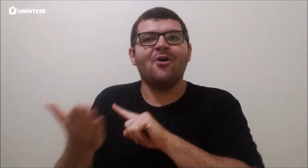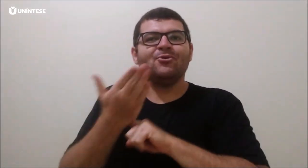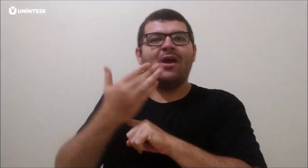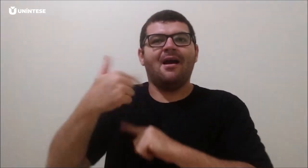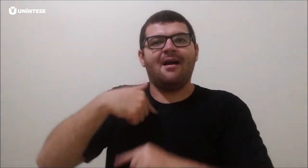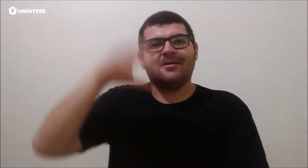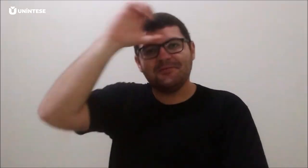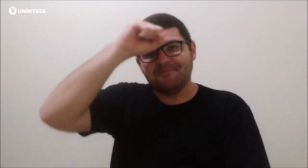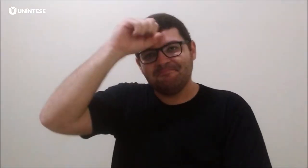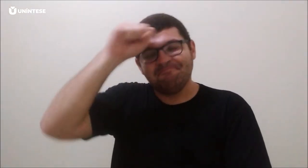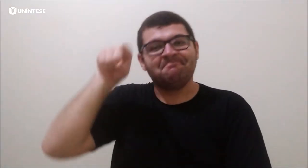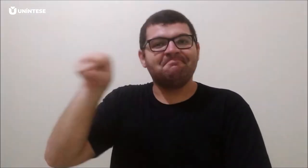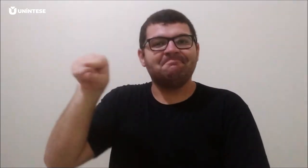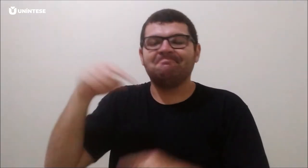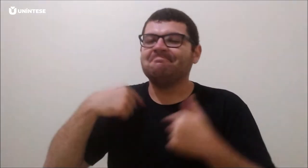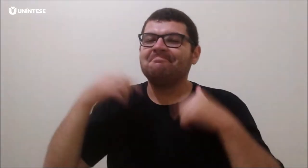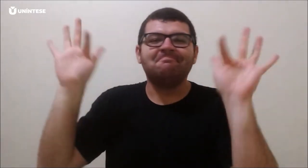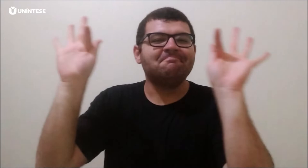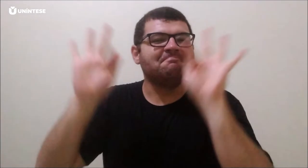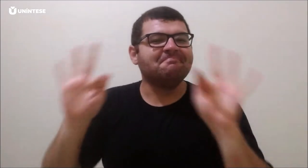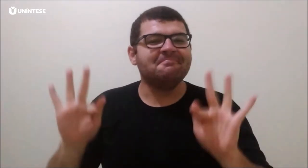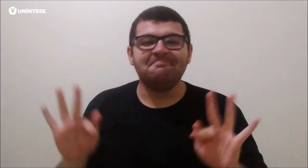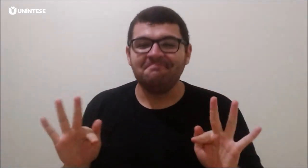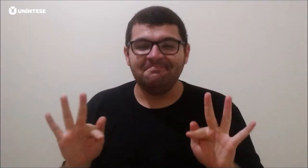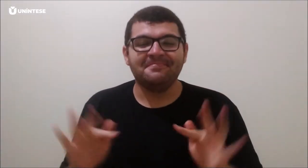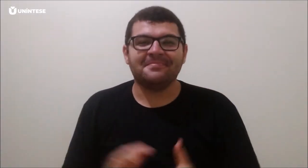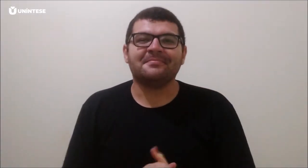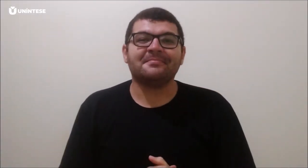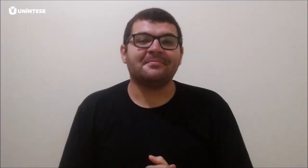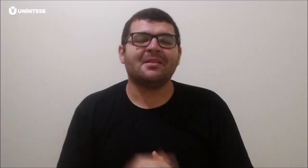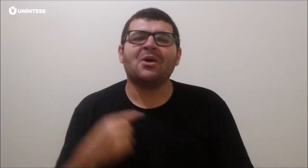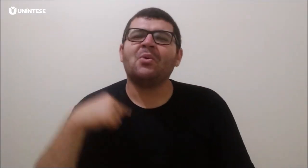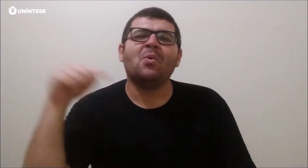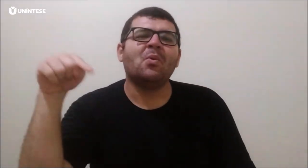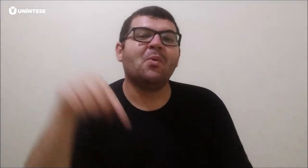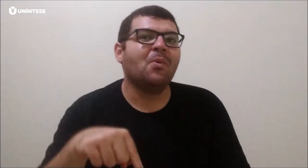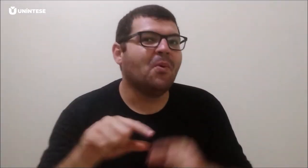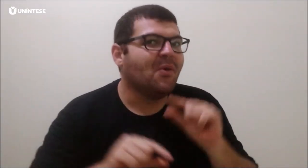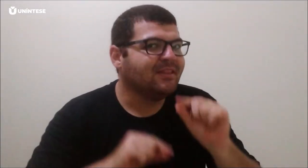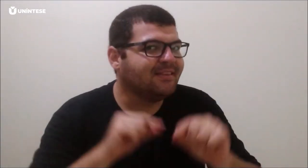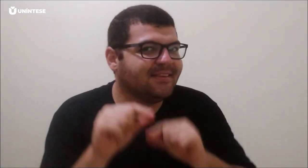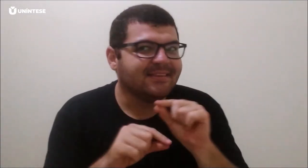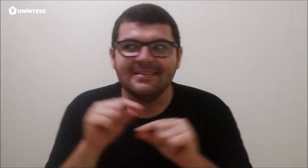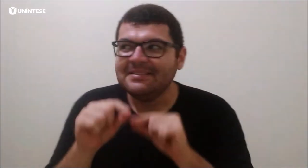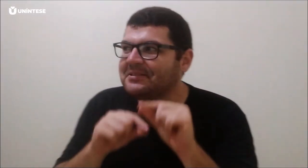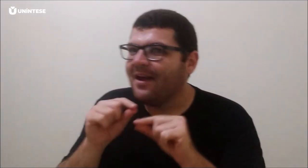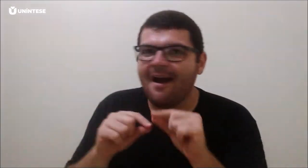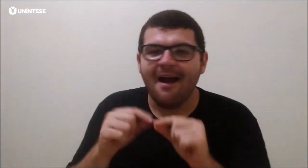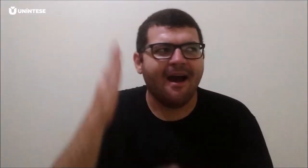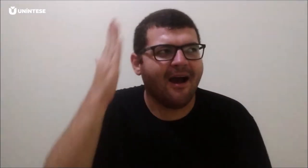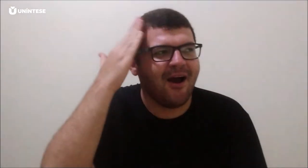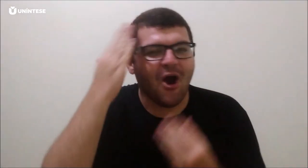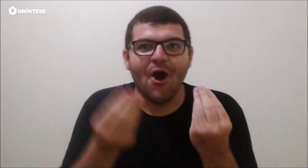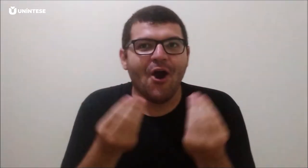conhecimentos, todas as trocas e experiências com os professores, tudo o que eles têm me proporcionado. É motivo de muita alegria.